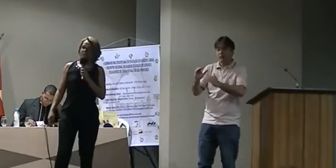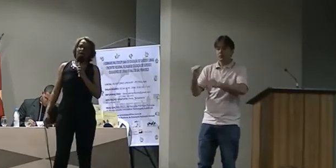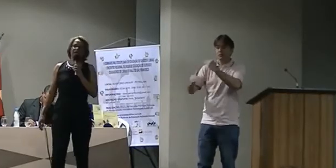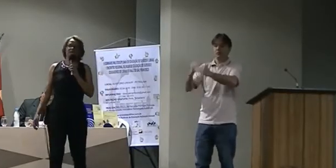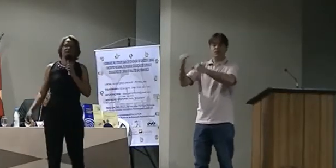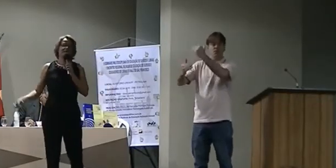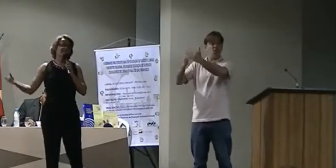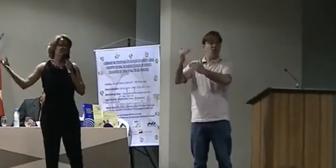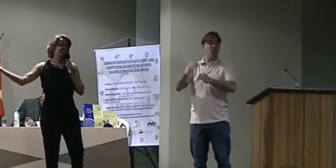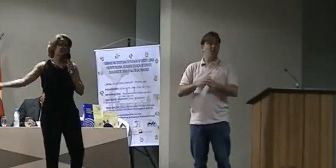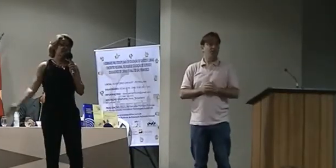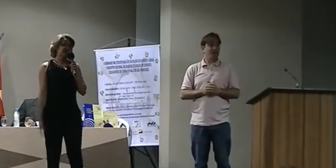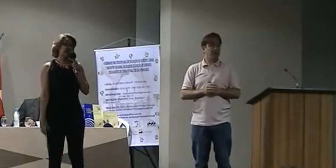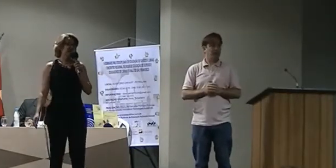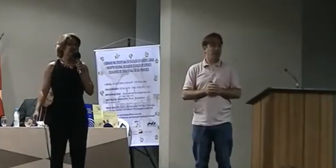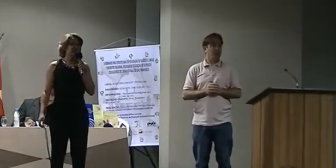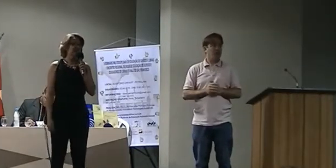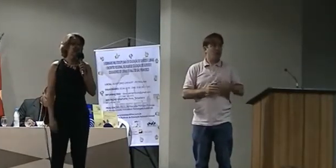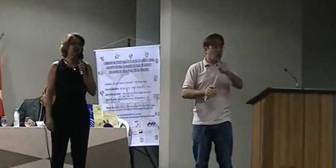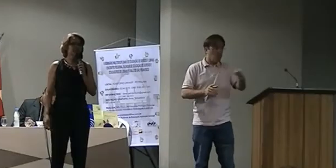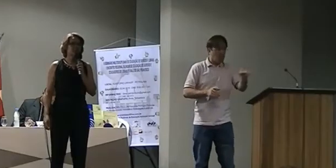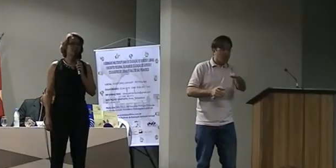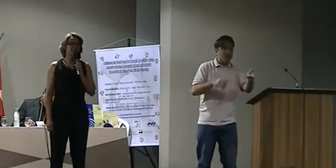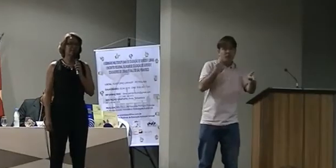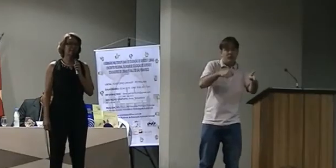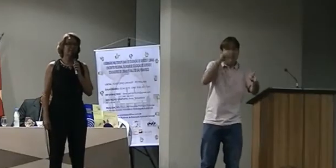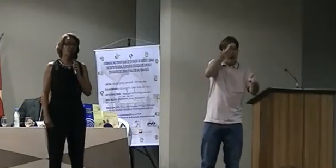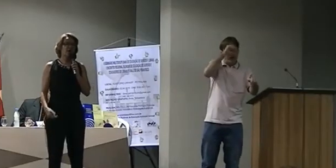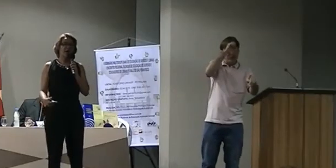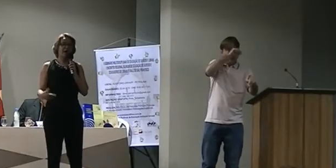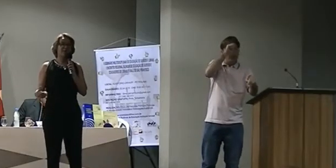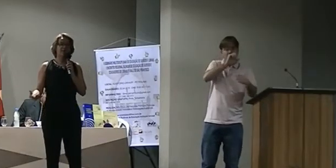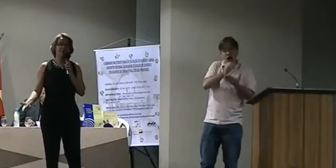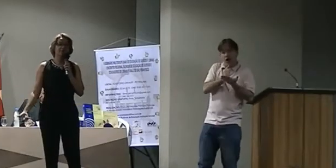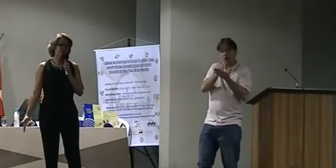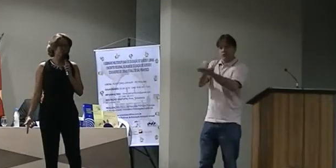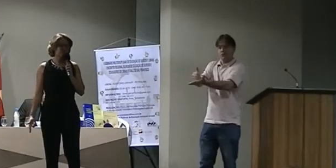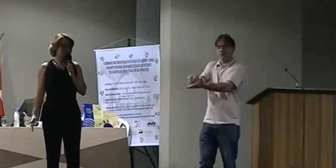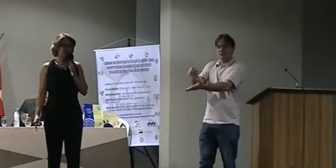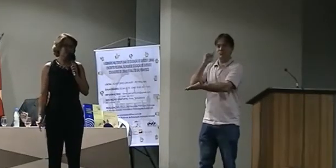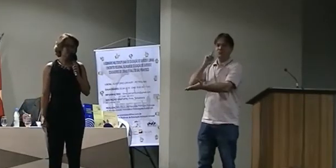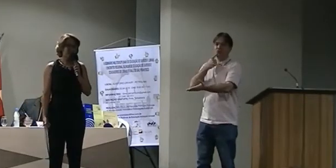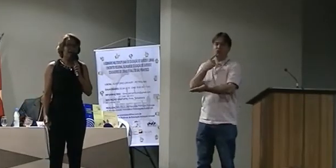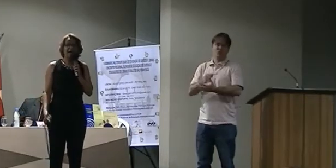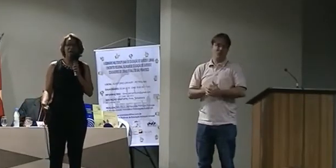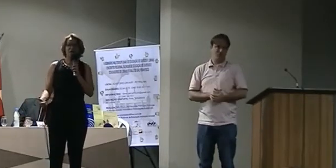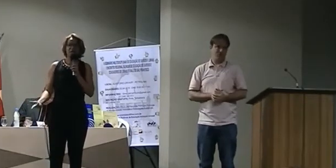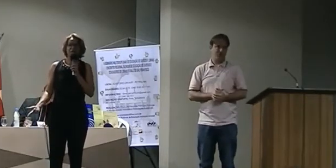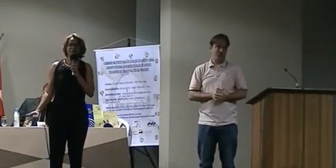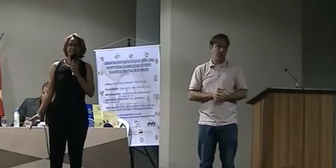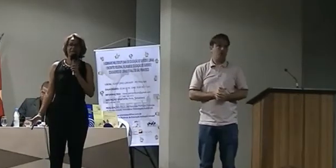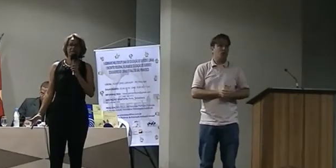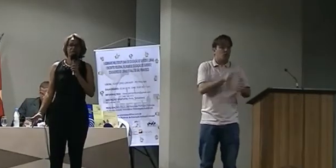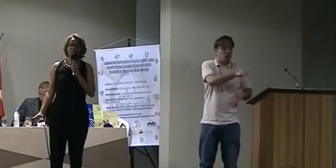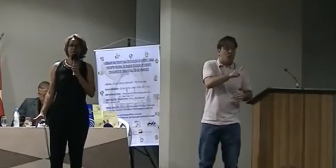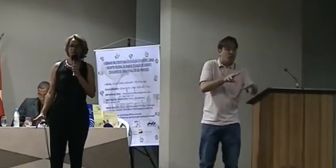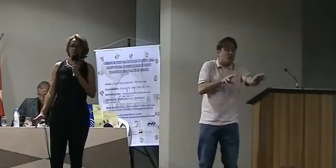demais da visão de Libânio com relação à formação do professor. A responsabilidade do professor